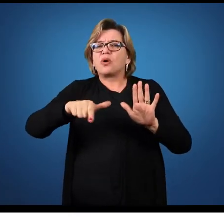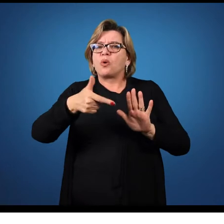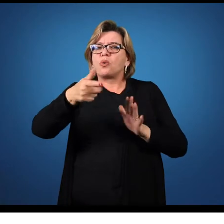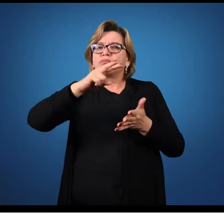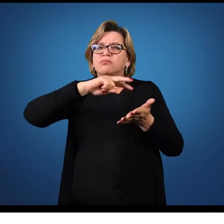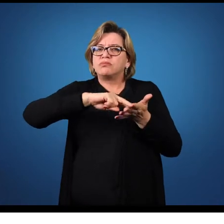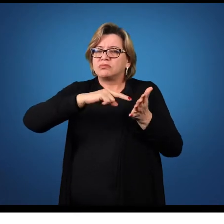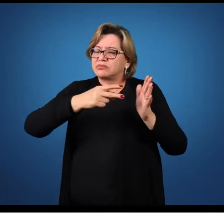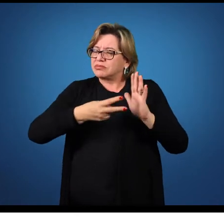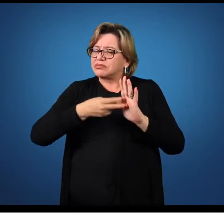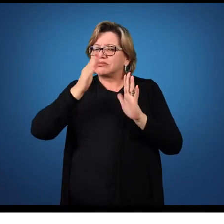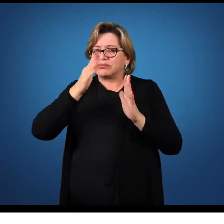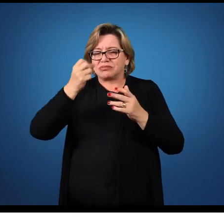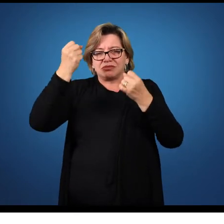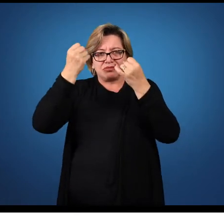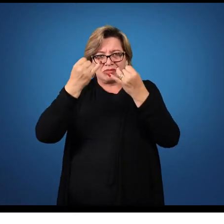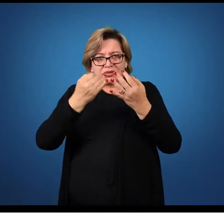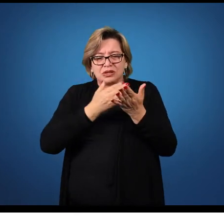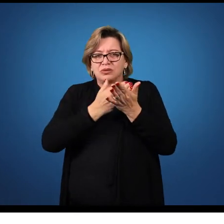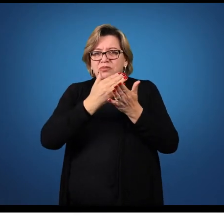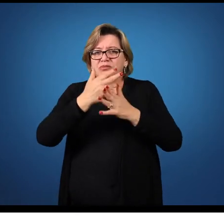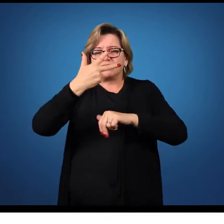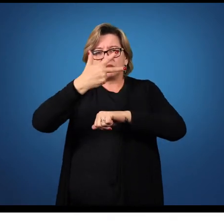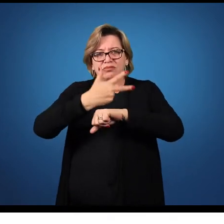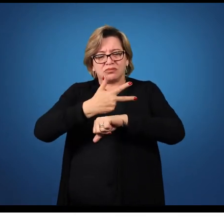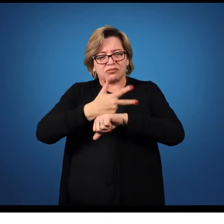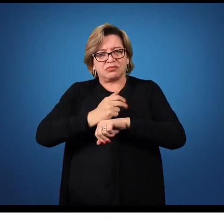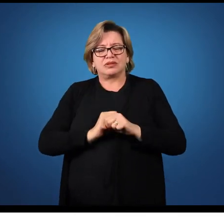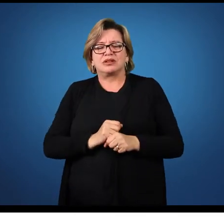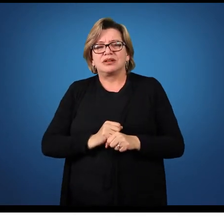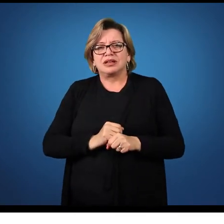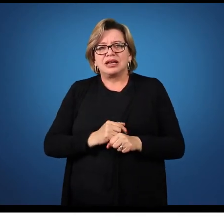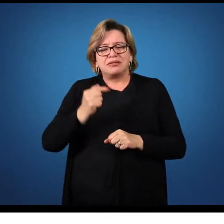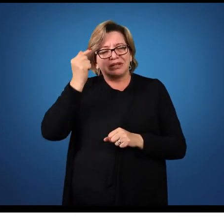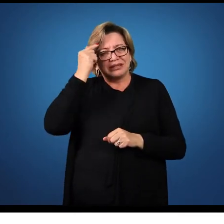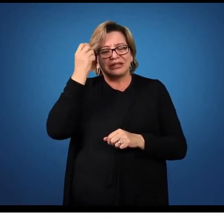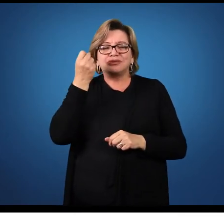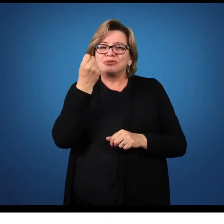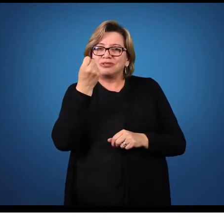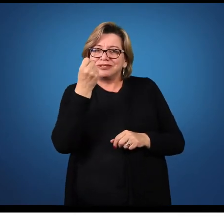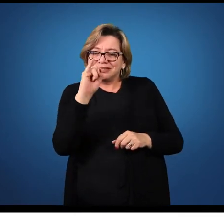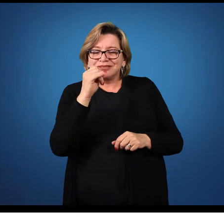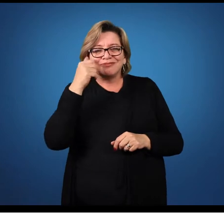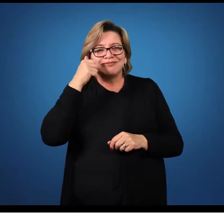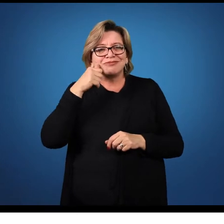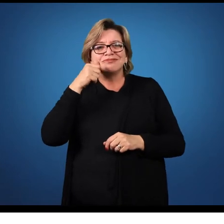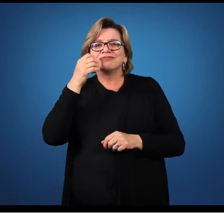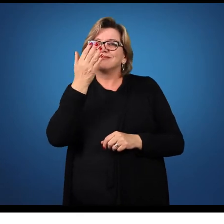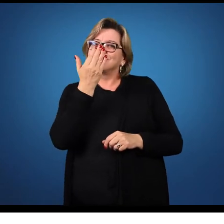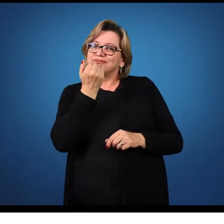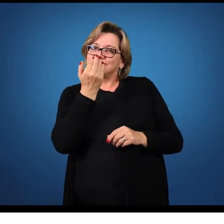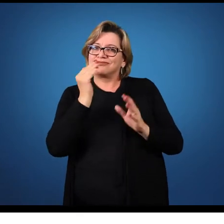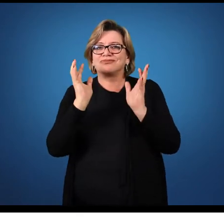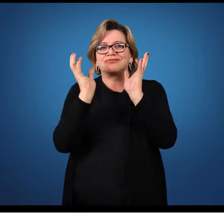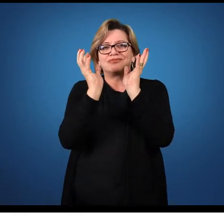Partindo do princípio que a moça está comendo uma alface, nós podemos imaginar ou colocar ela no significado da